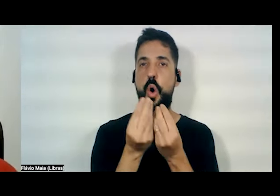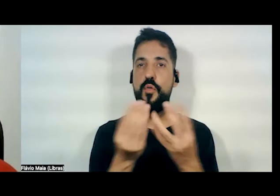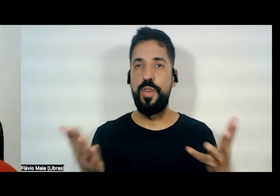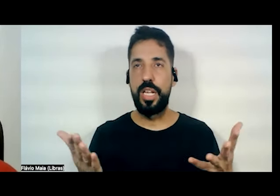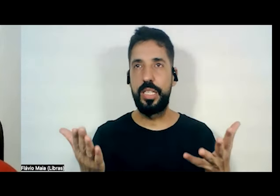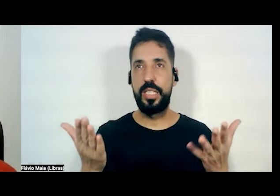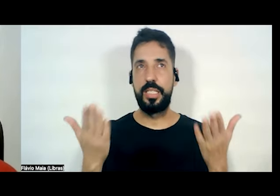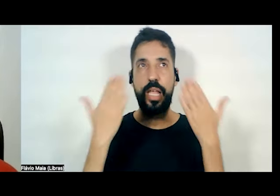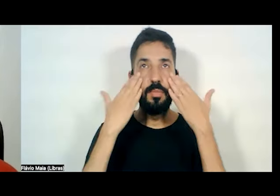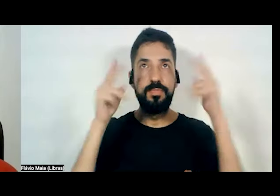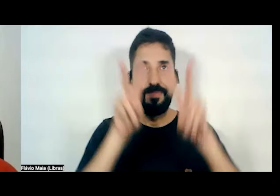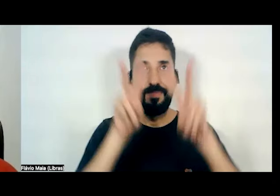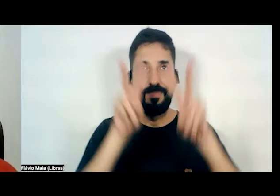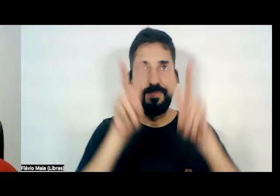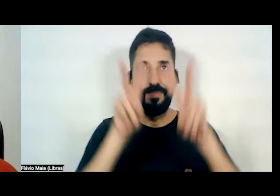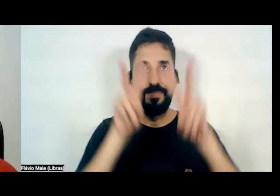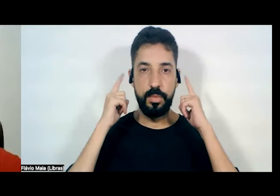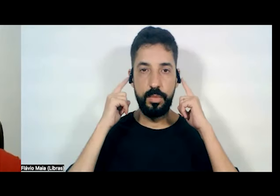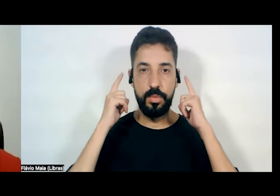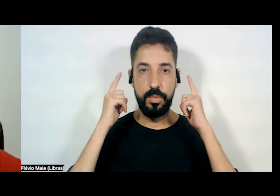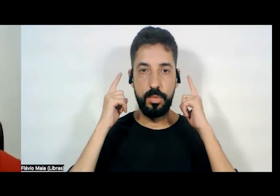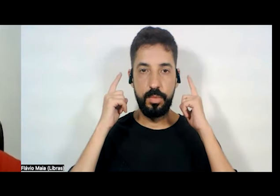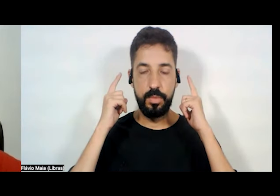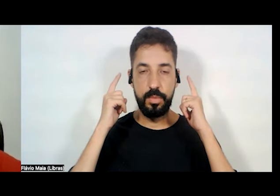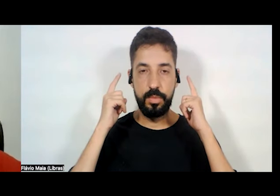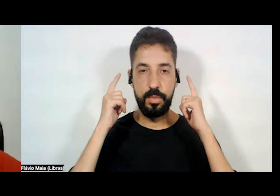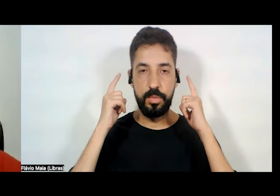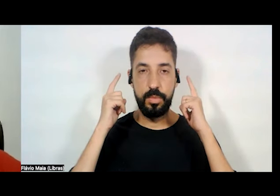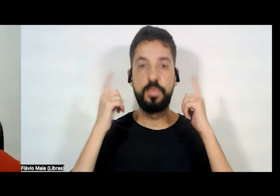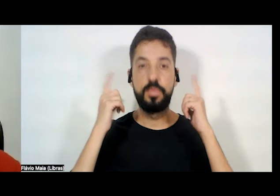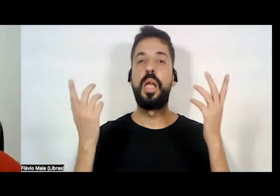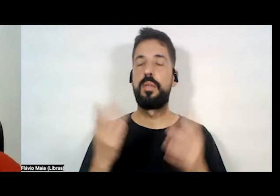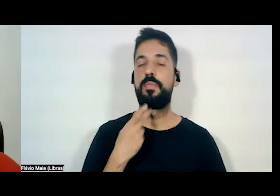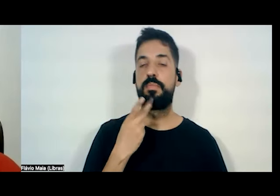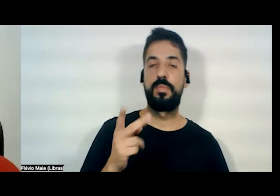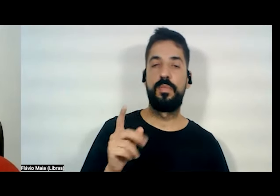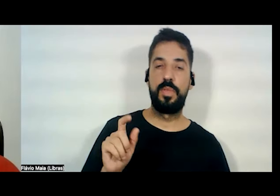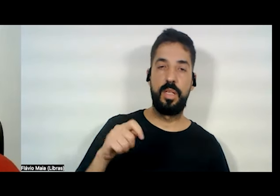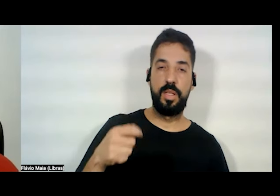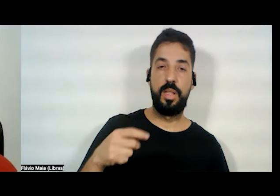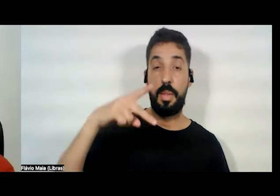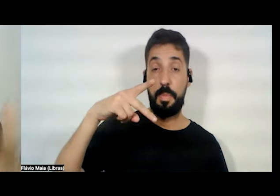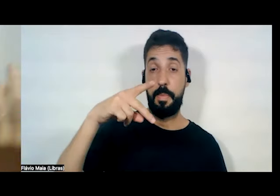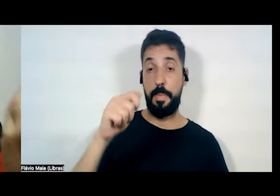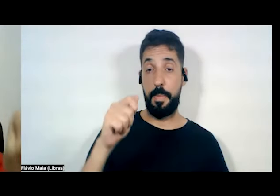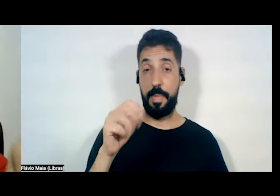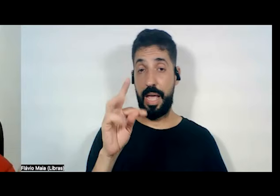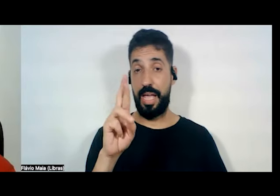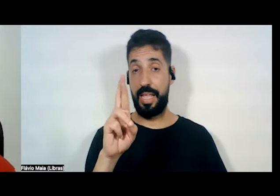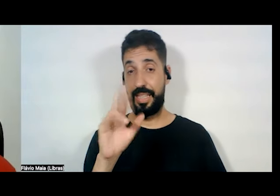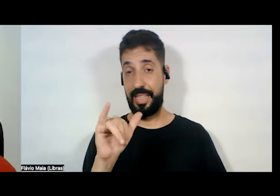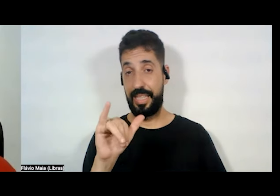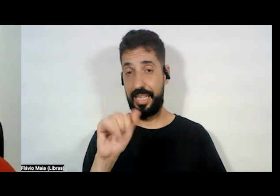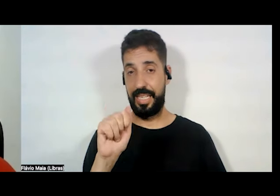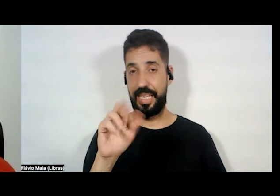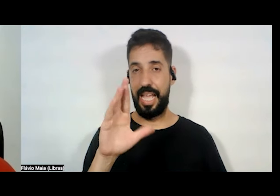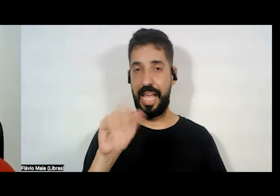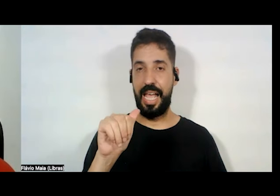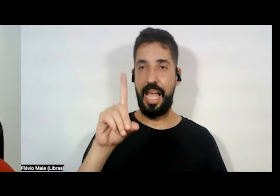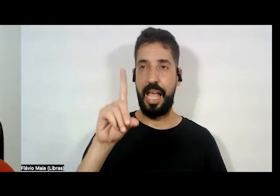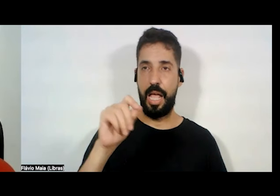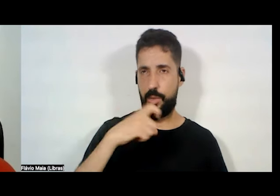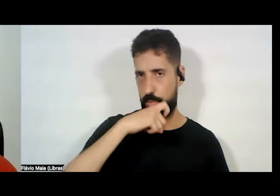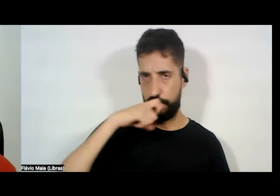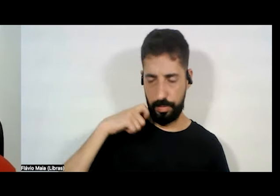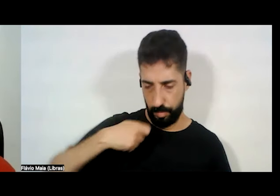visibilidade para essa causa, é a cultura do que chamamos patriarcado, que é uma estrutura de pensamento e